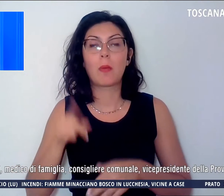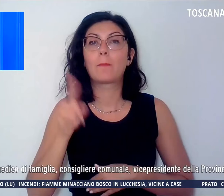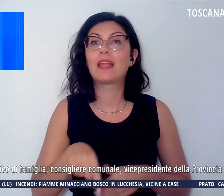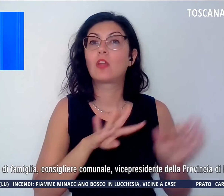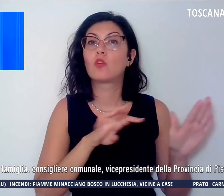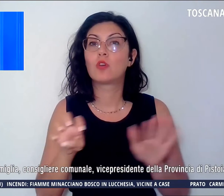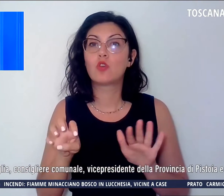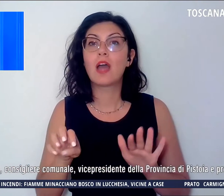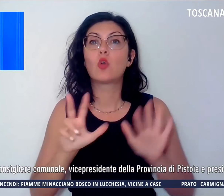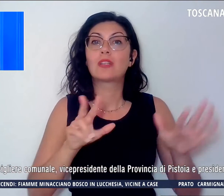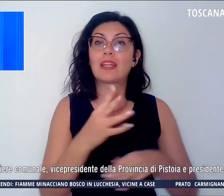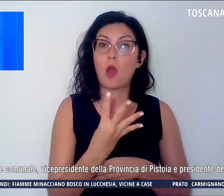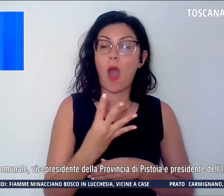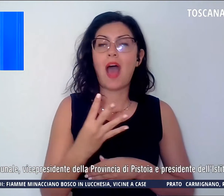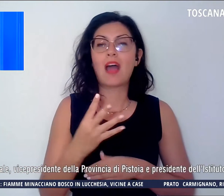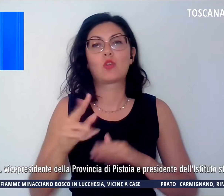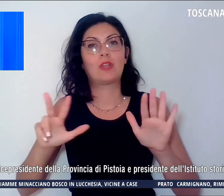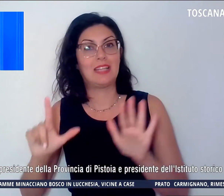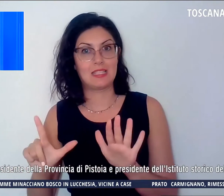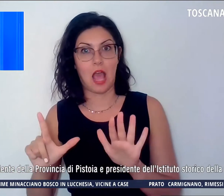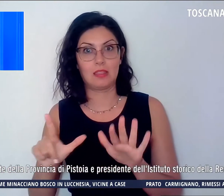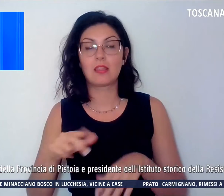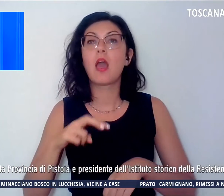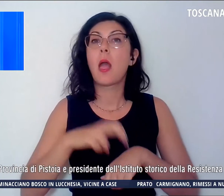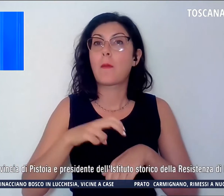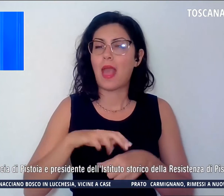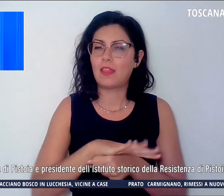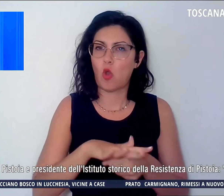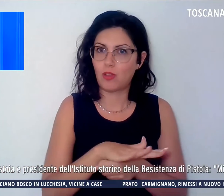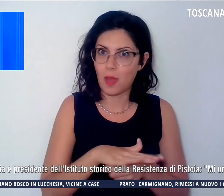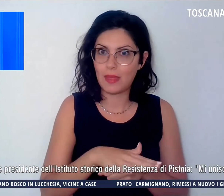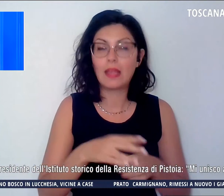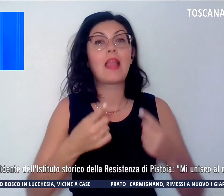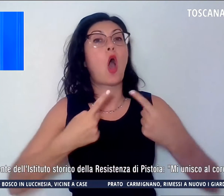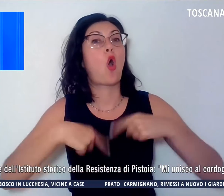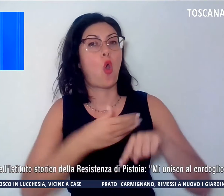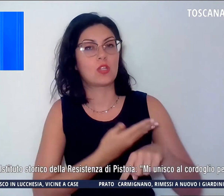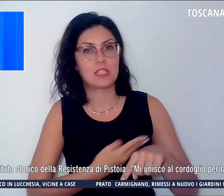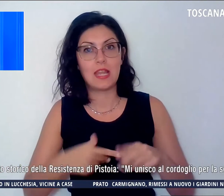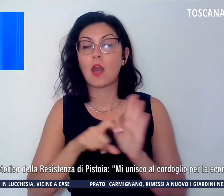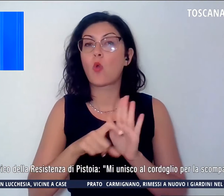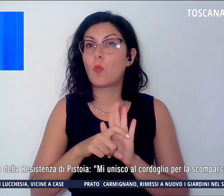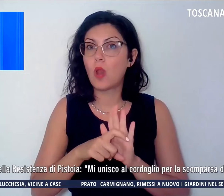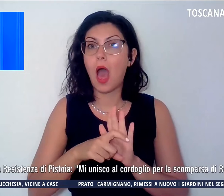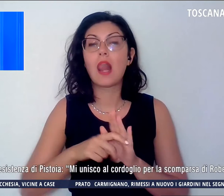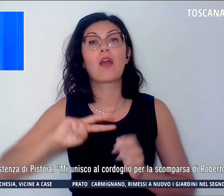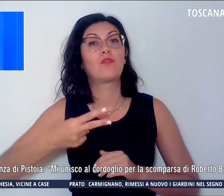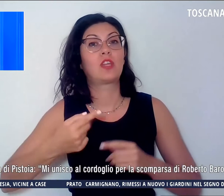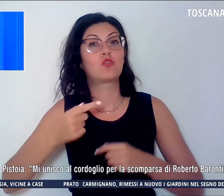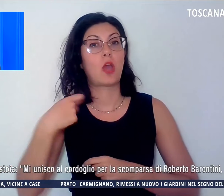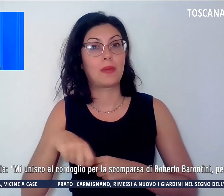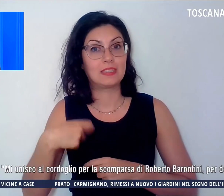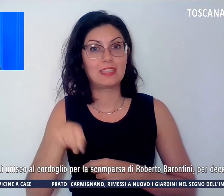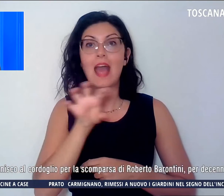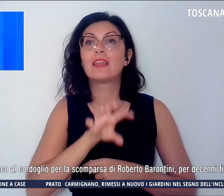e l'87, medico di famiglia, consigliere comunale, vicepresidente della provincia di